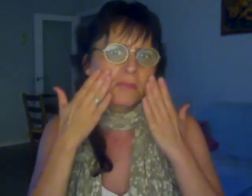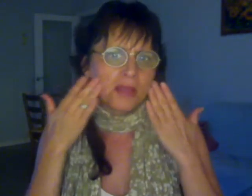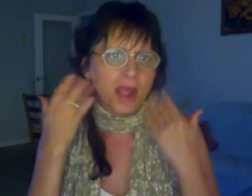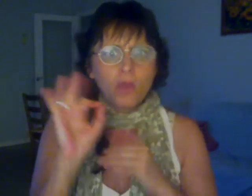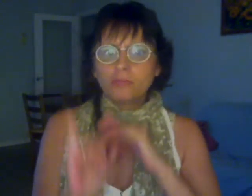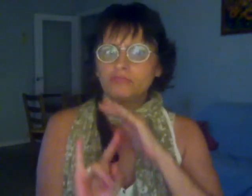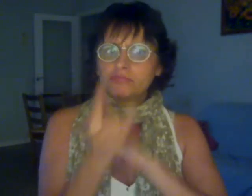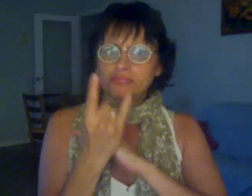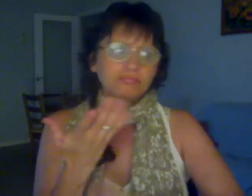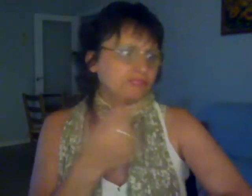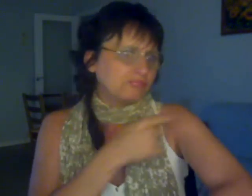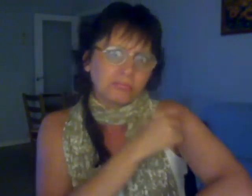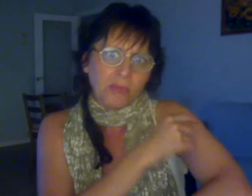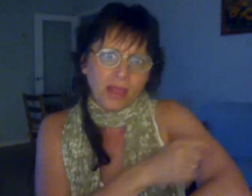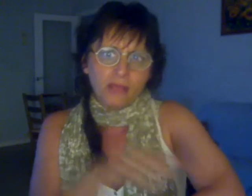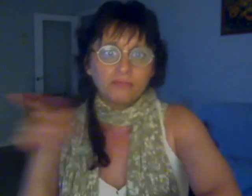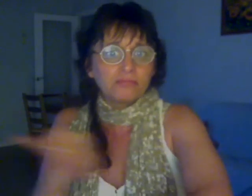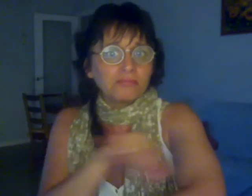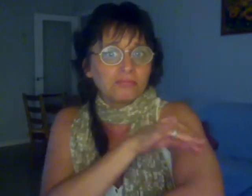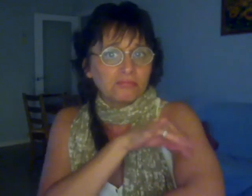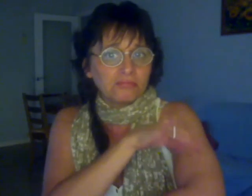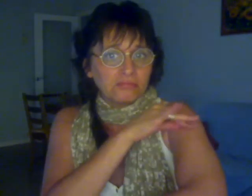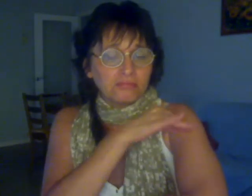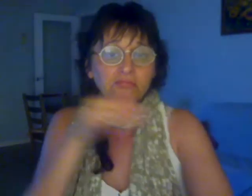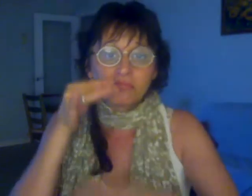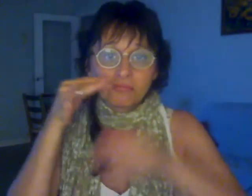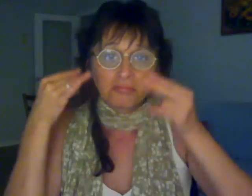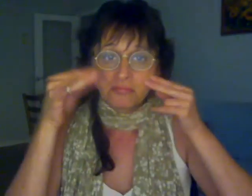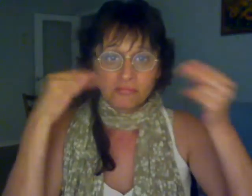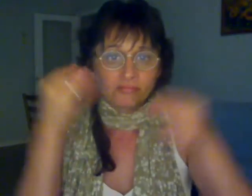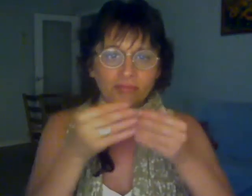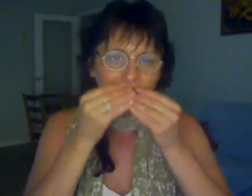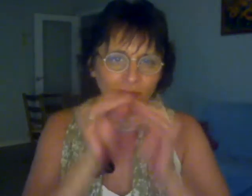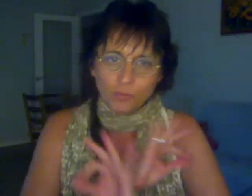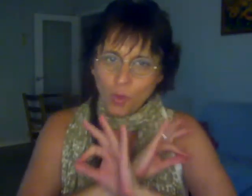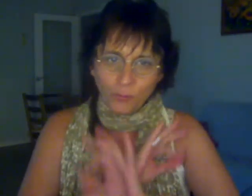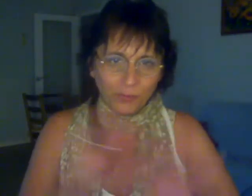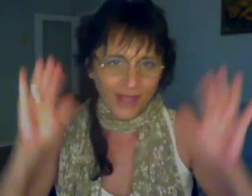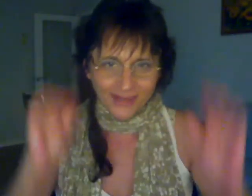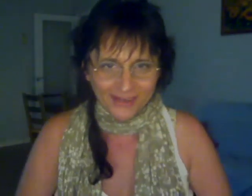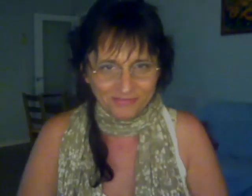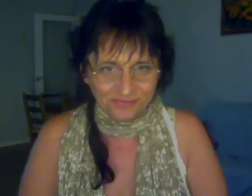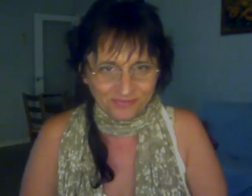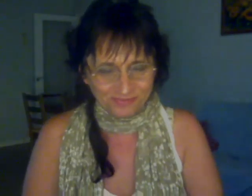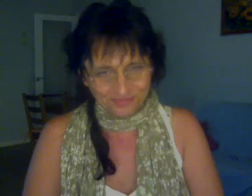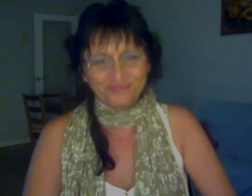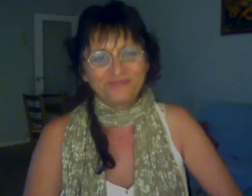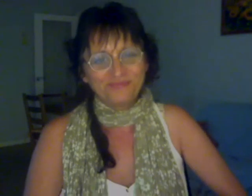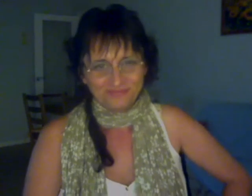además en las últimas noticias de la temporada Y los mejores relatos y artículos de opinión Jara y Sedal Más de café y ya no tu